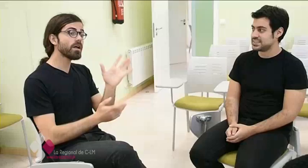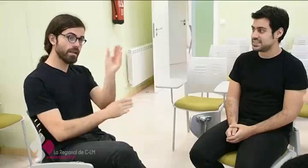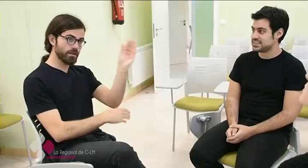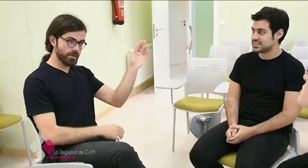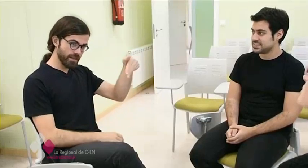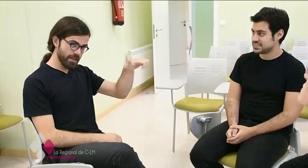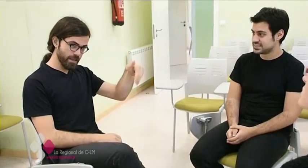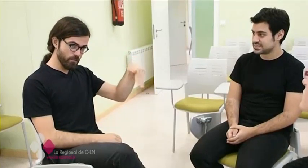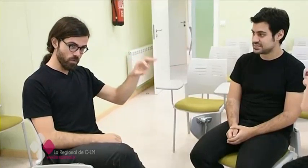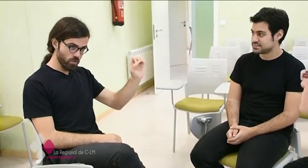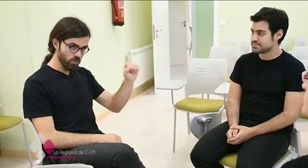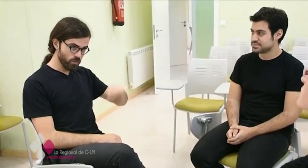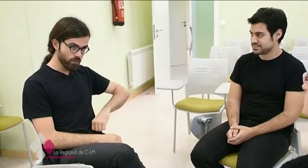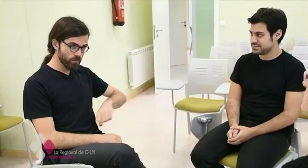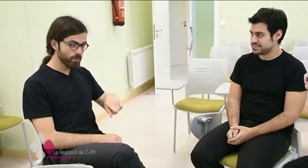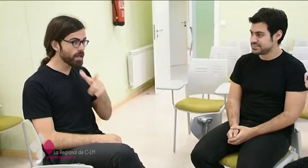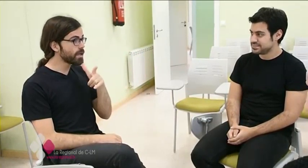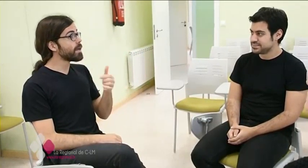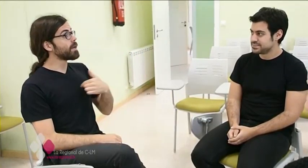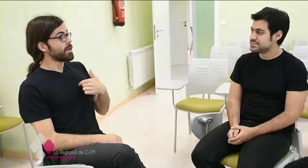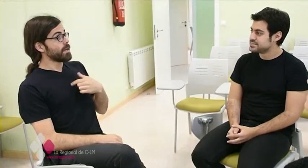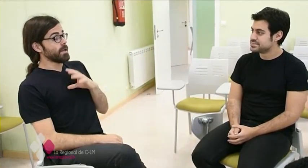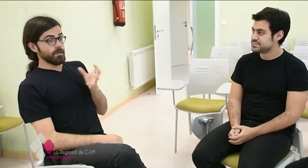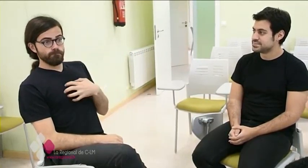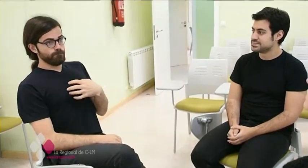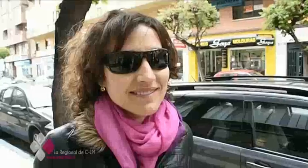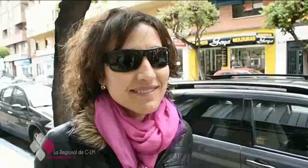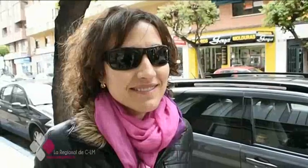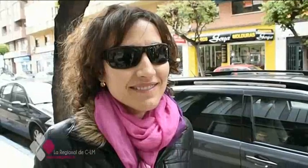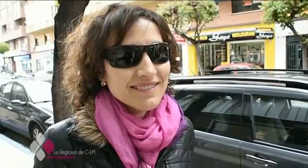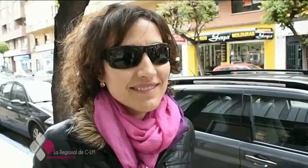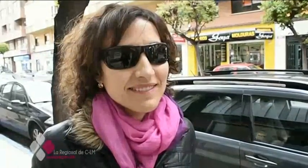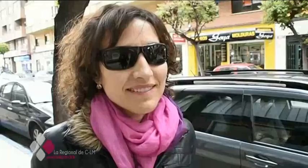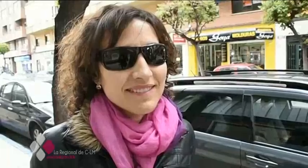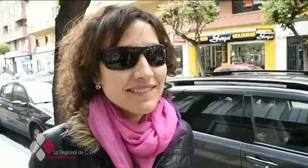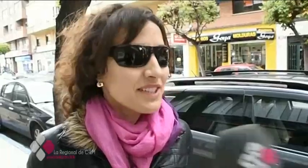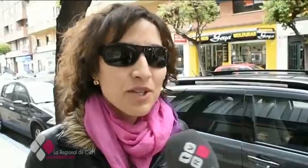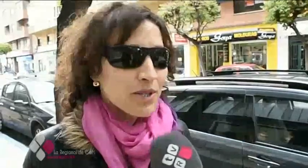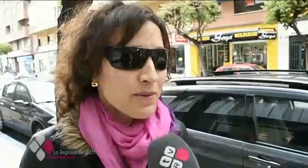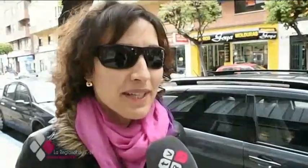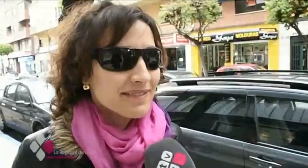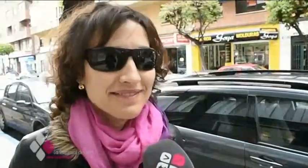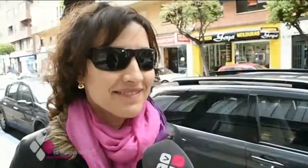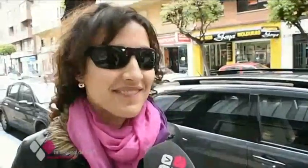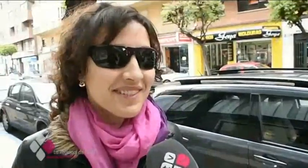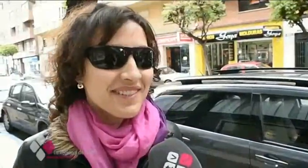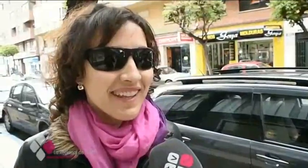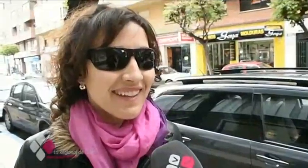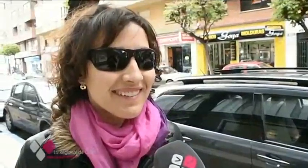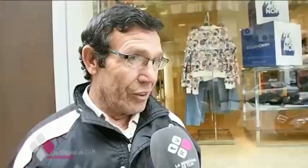Es difícil encontrar personas que conozcan la lengua de signos. ¿Es alguna palabra en la lengua de signos? No, ninguna. No conozco nada. No,